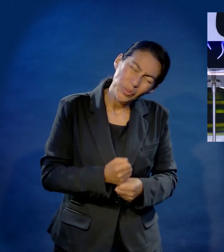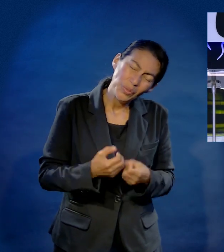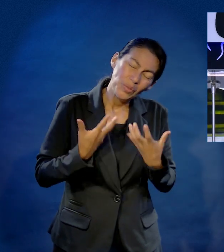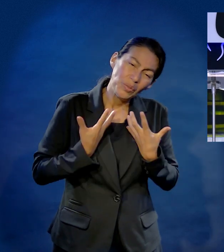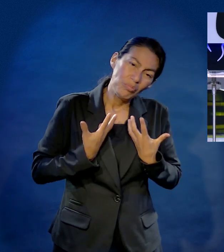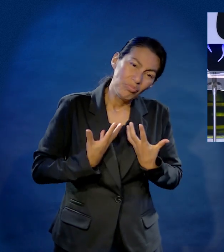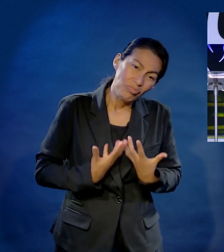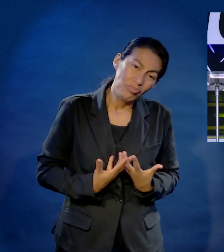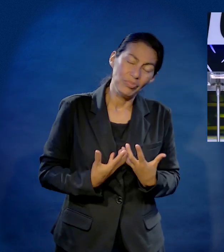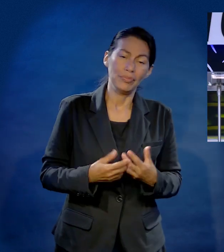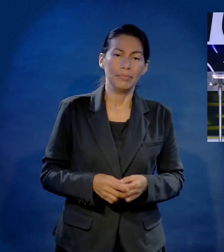frustras.